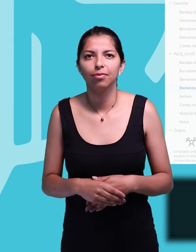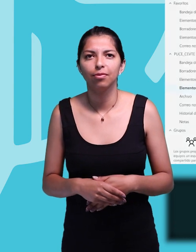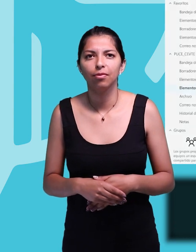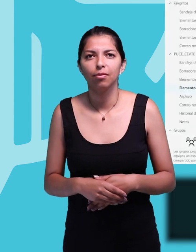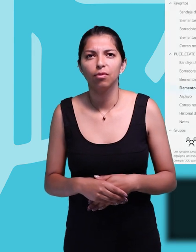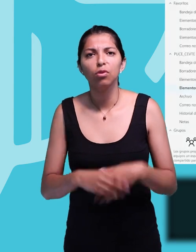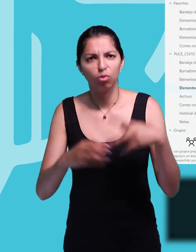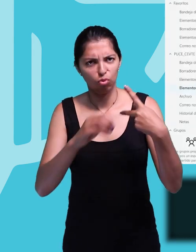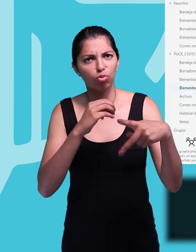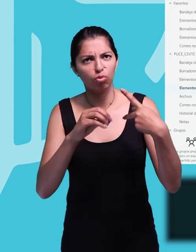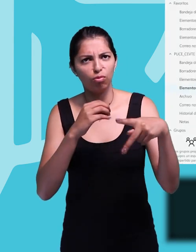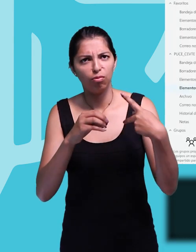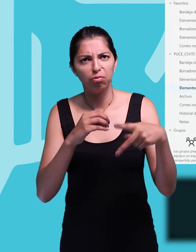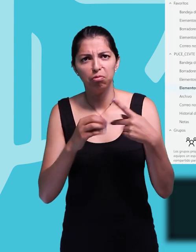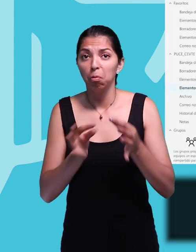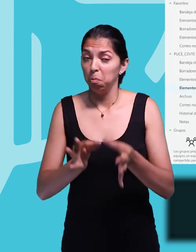los necesitamos.